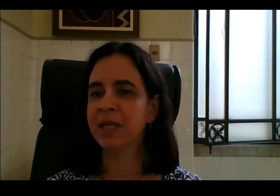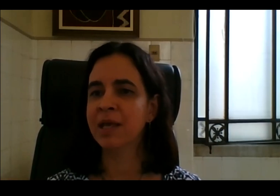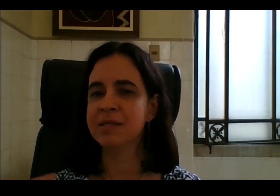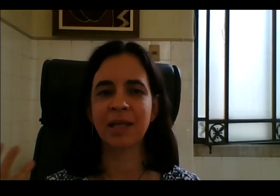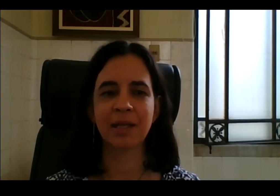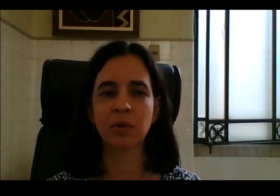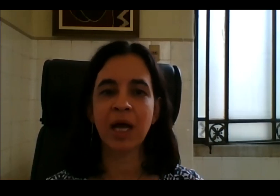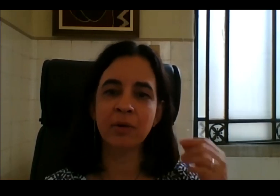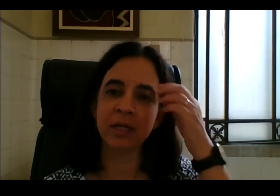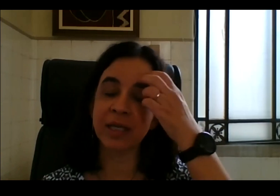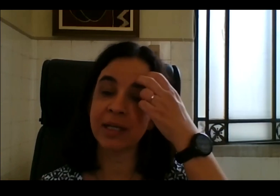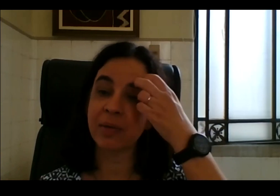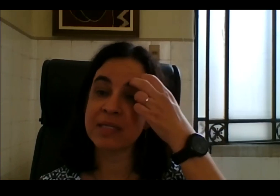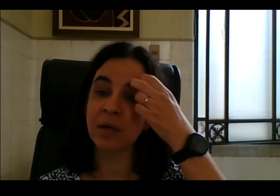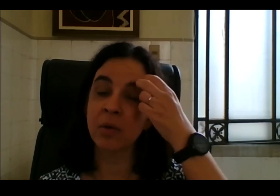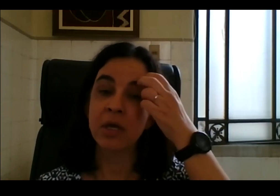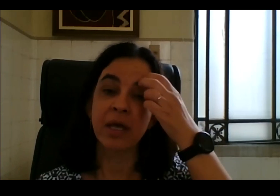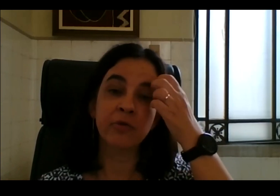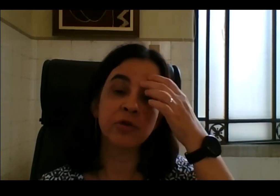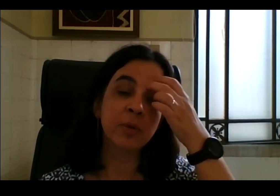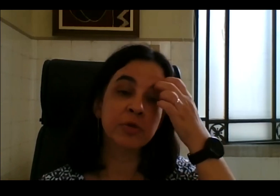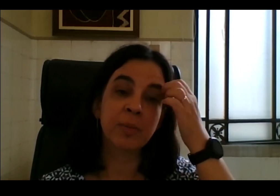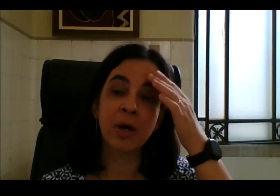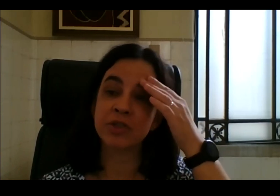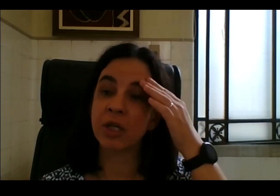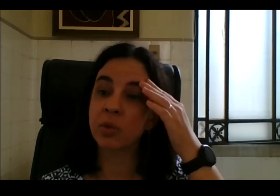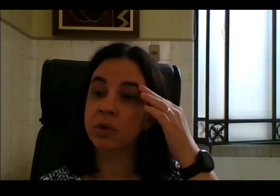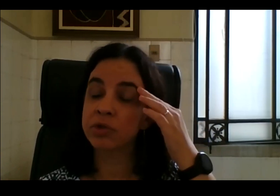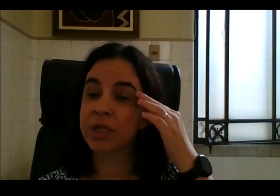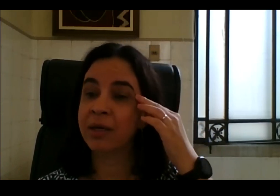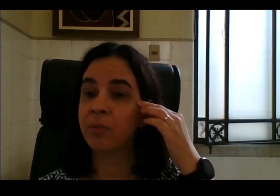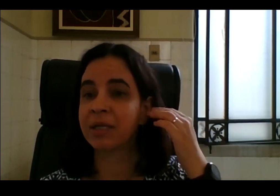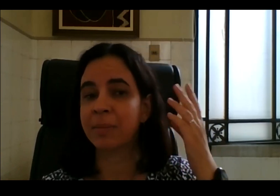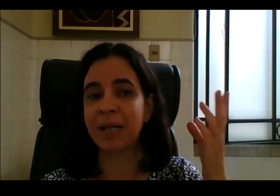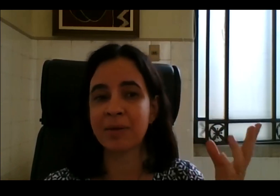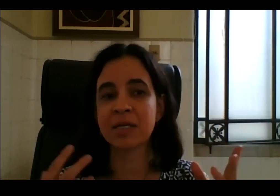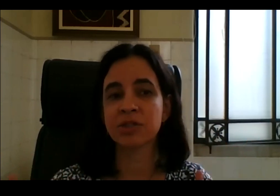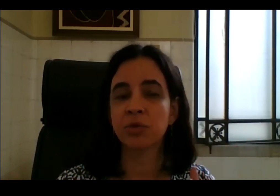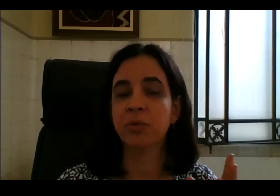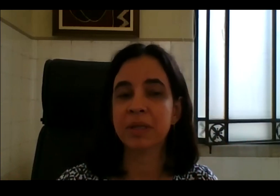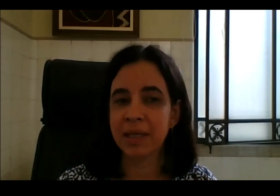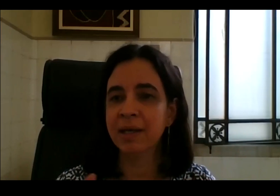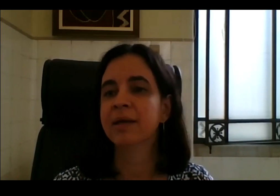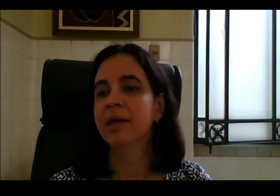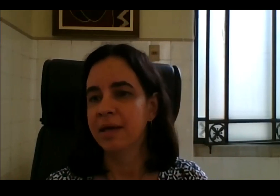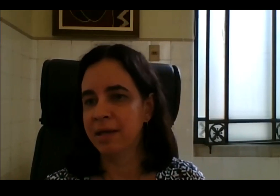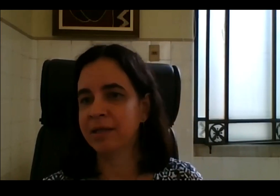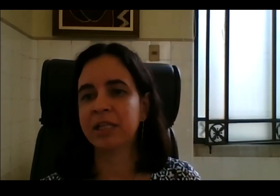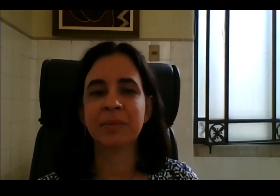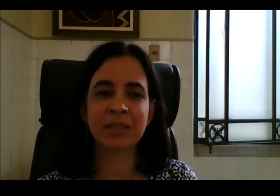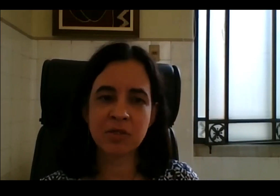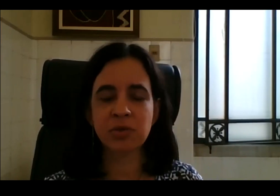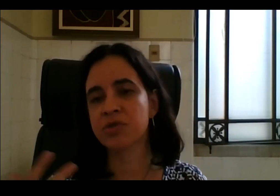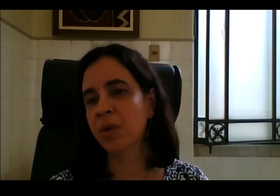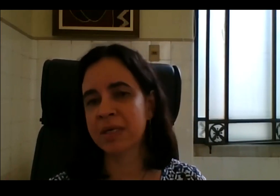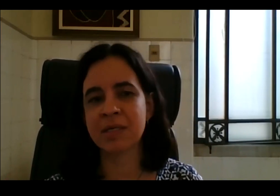alguma experiência lá na Rural, né? Que na graduação é um volume muito maior de alunos, né? Como é que trabalhar com essa questão do comitê e